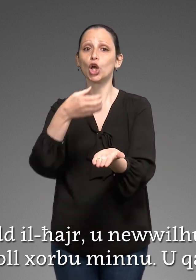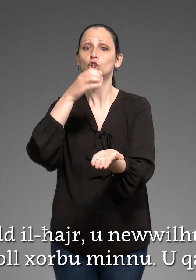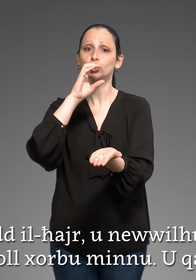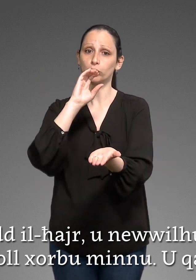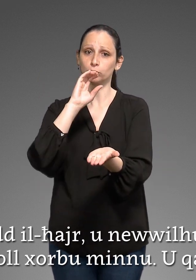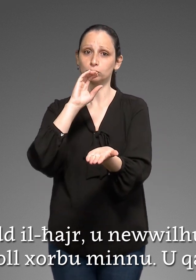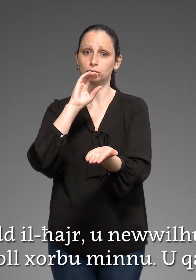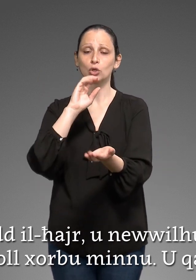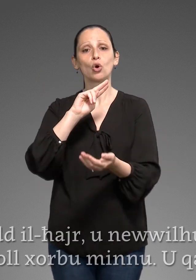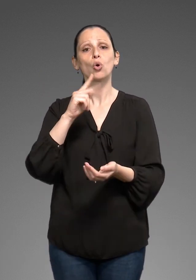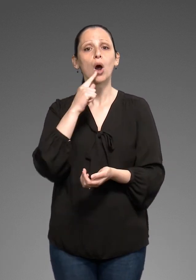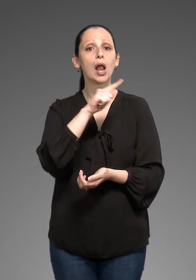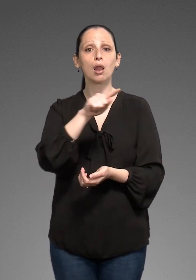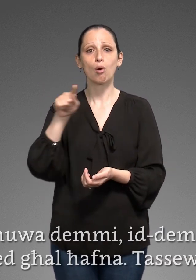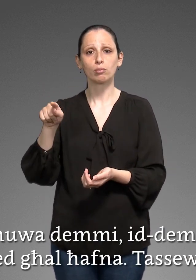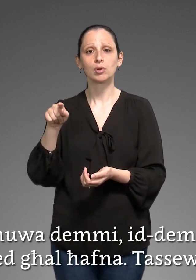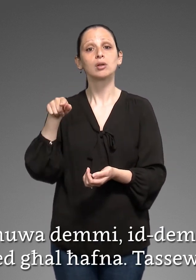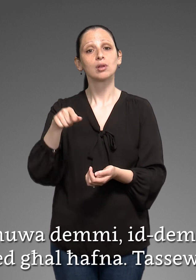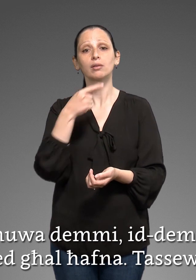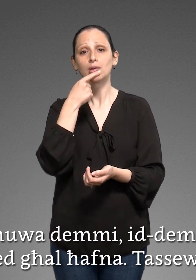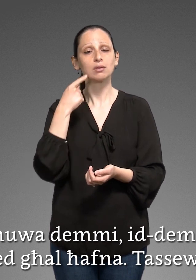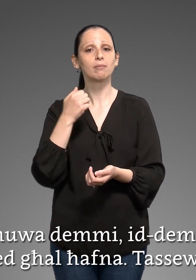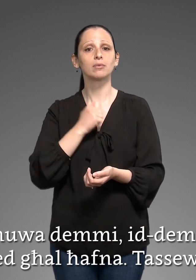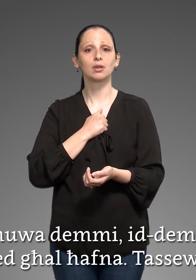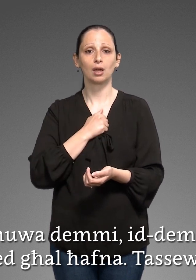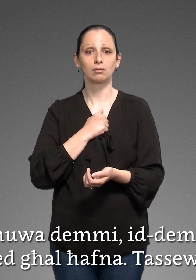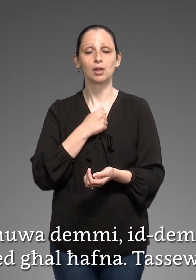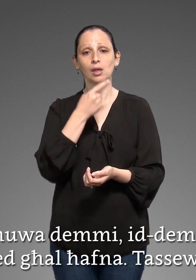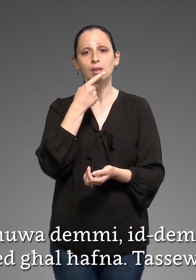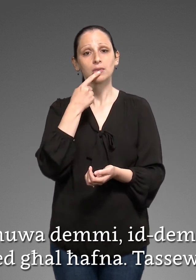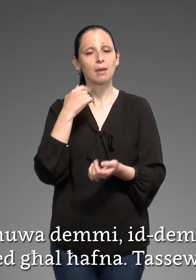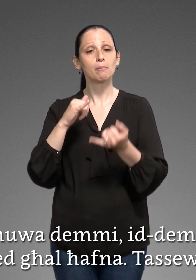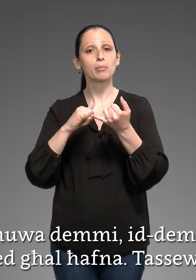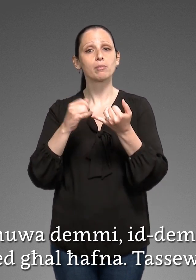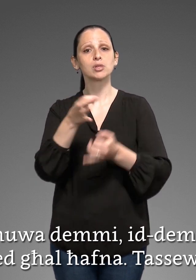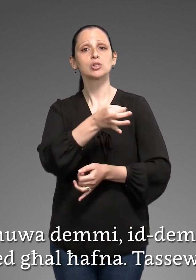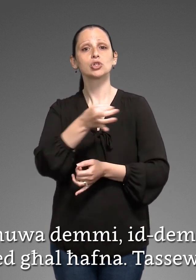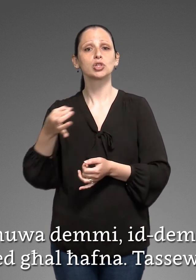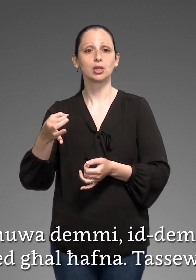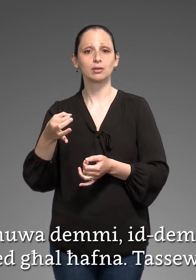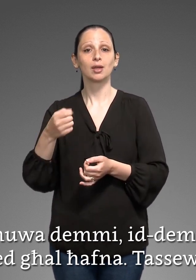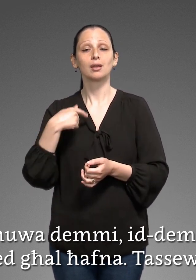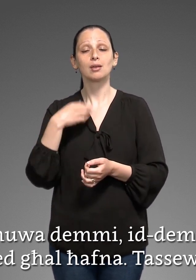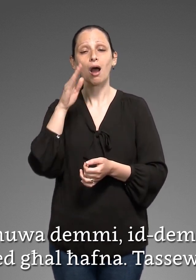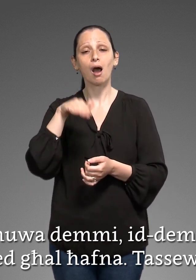U għal il-wulom Danu għademi Iddem tal-pat Li jixxerret Għal-ħafna